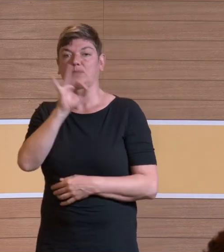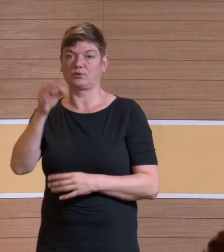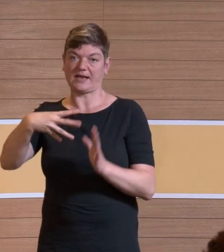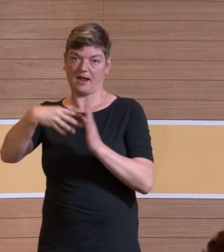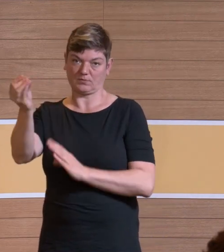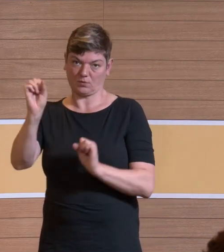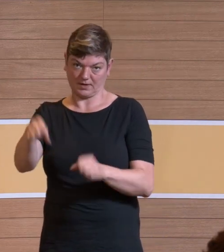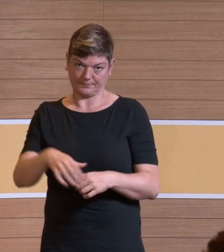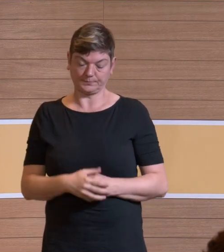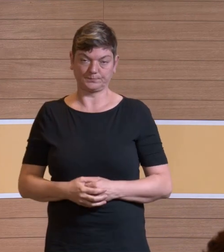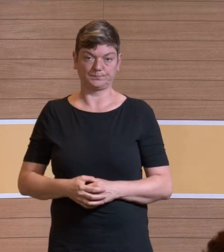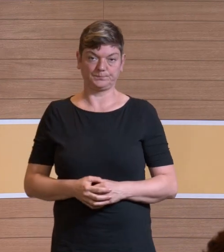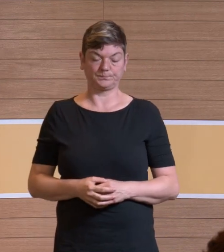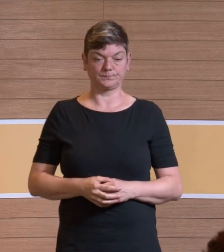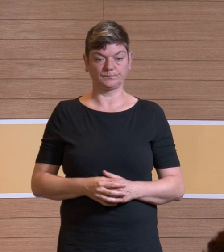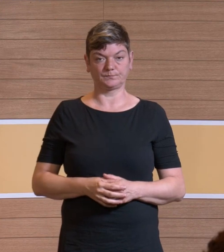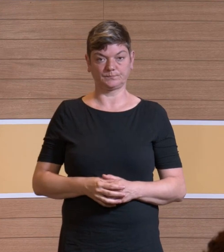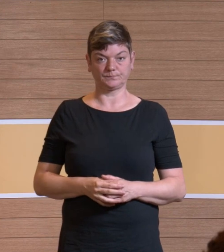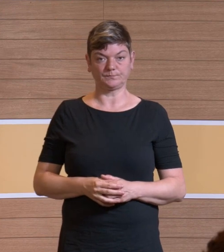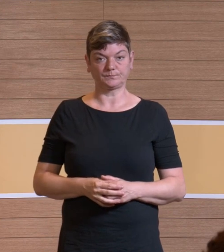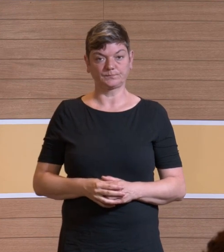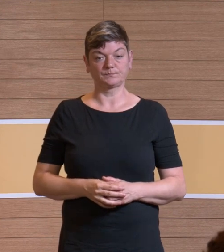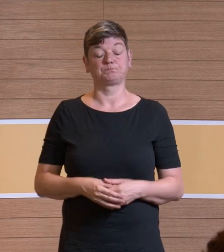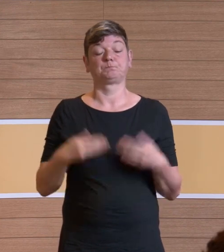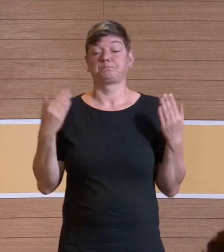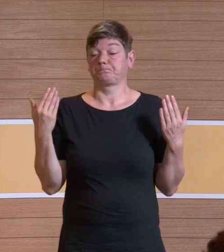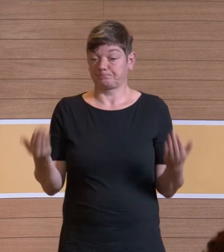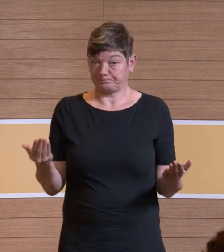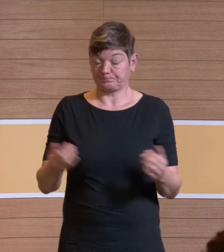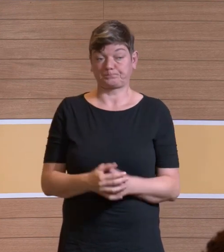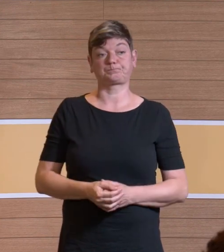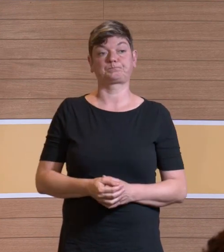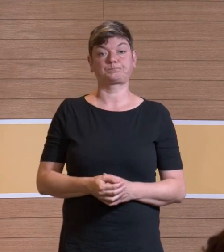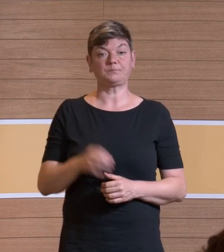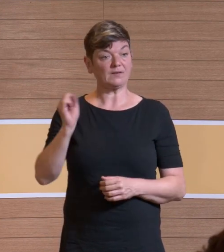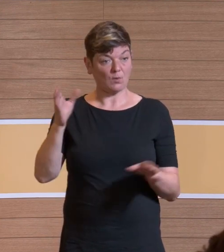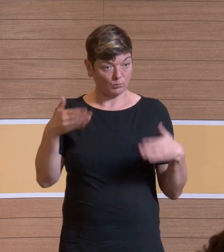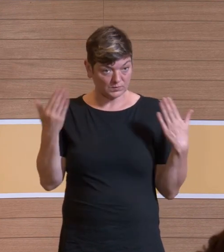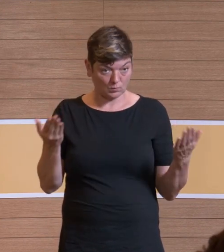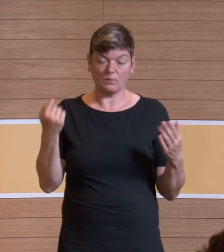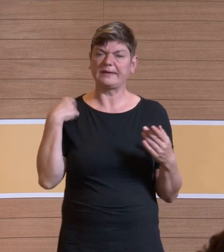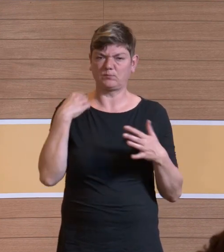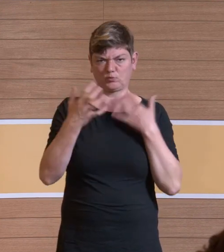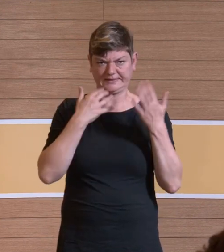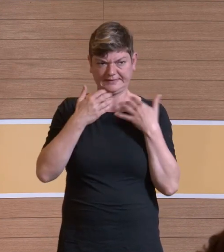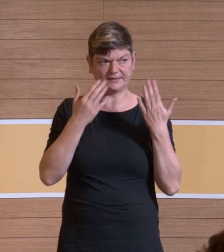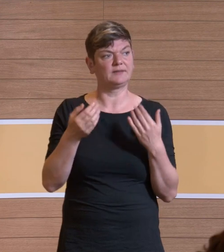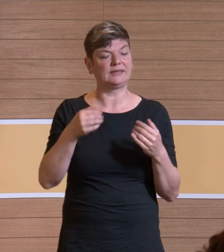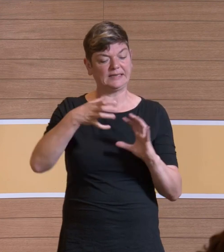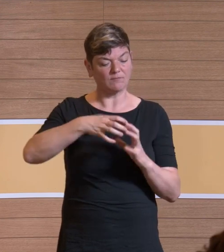der Belastung eliminiert. Ja, jetzt muss man sich vorstellen, warum das so ist, hatte ich eben schon angesprochen. Das